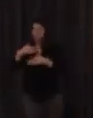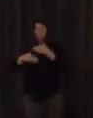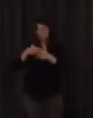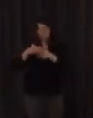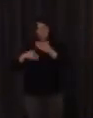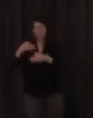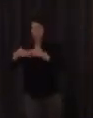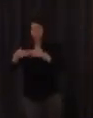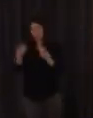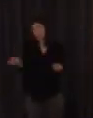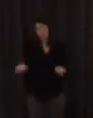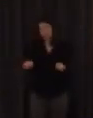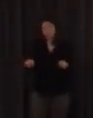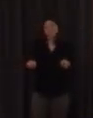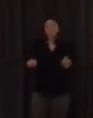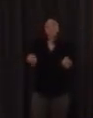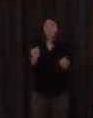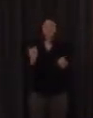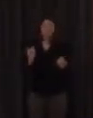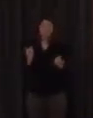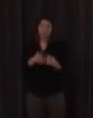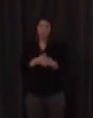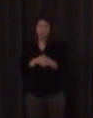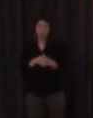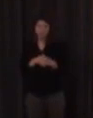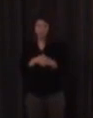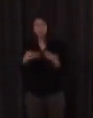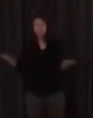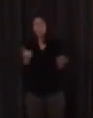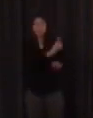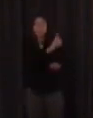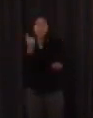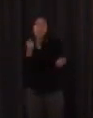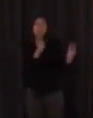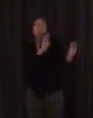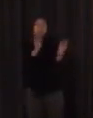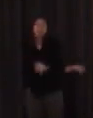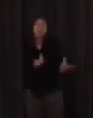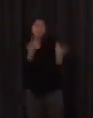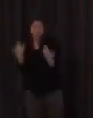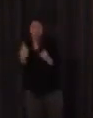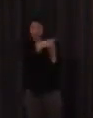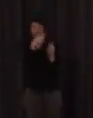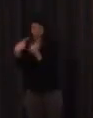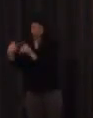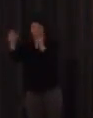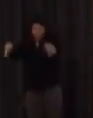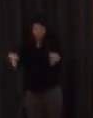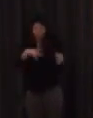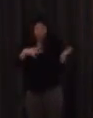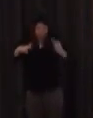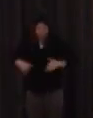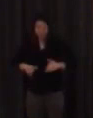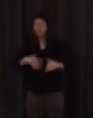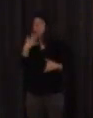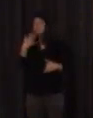claro la gracia de cada uno es la gracia de cada uno sin duda y que los sistemas de